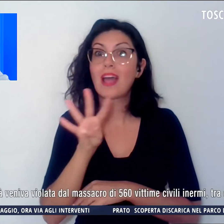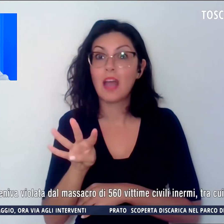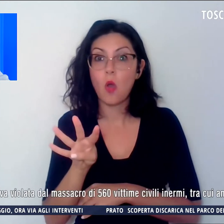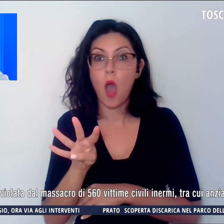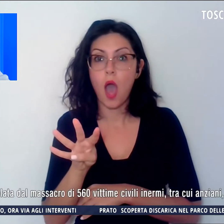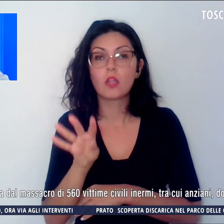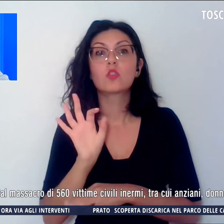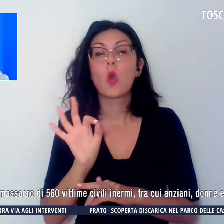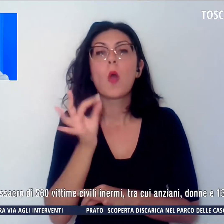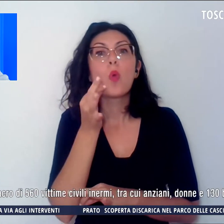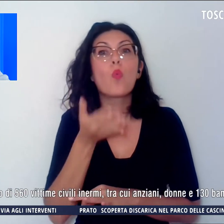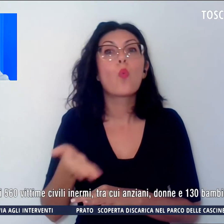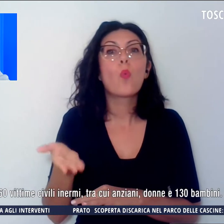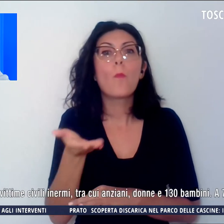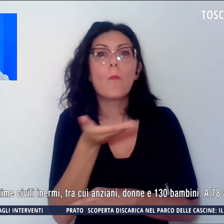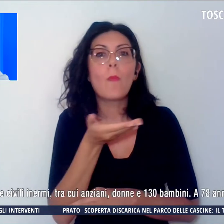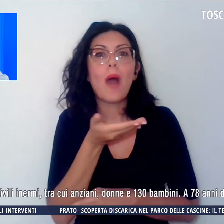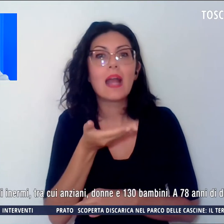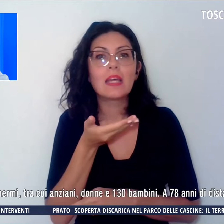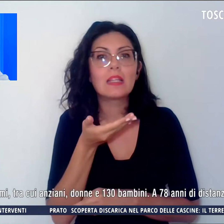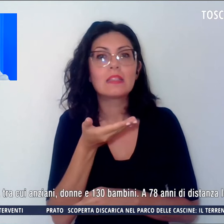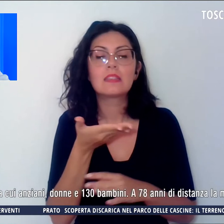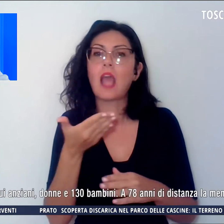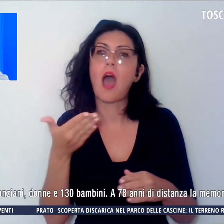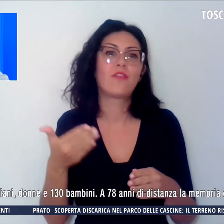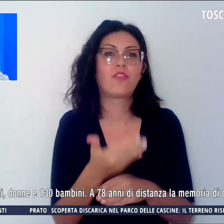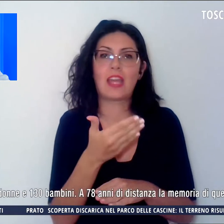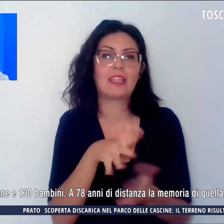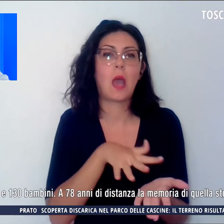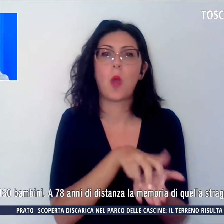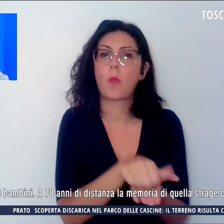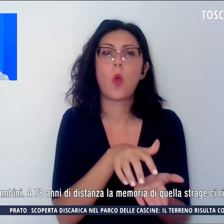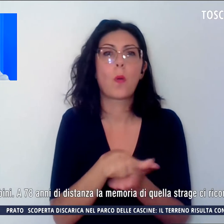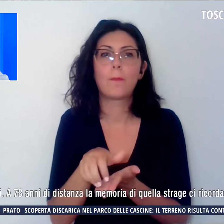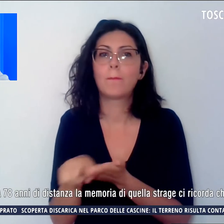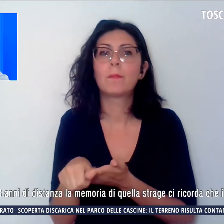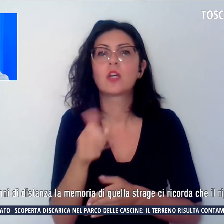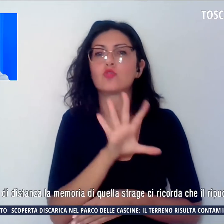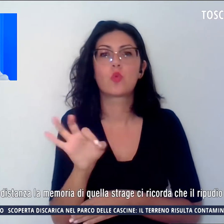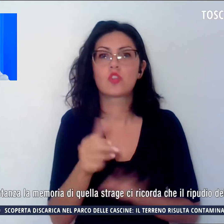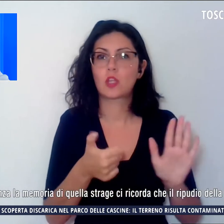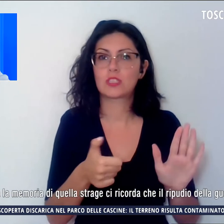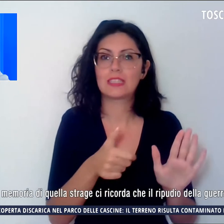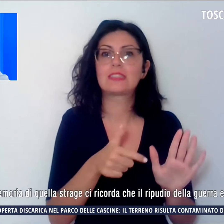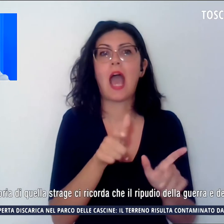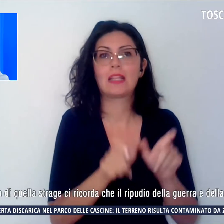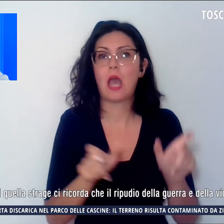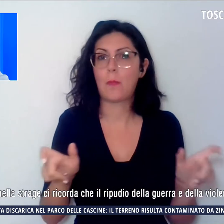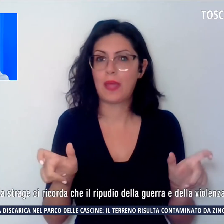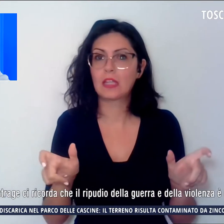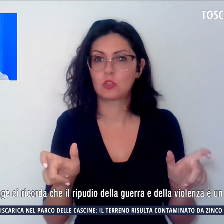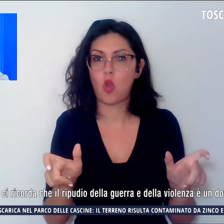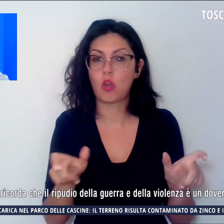dell'umanità veniva violata dal massacro di 560 vittime civili inermi, tra cui